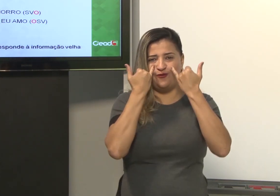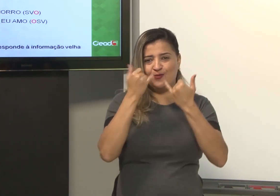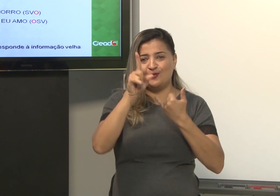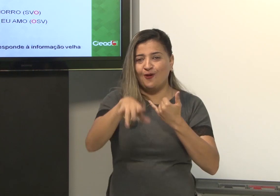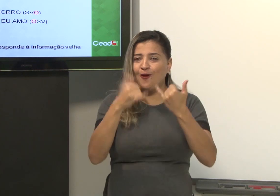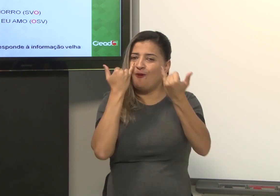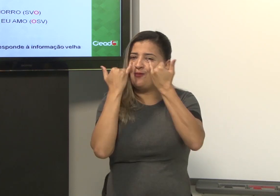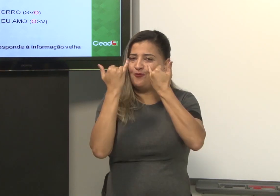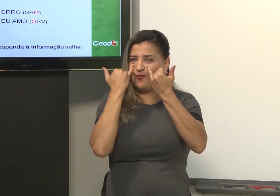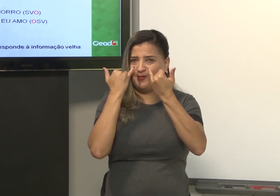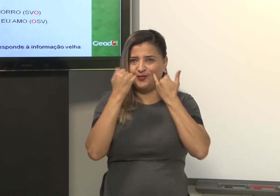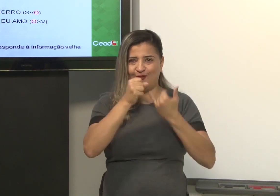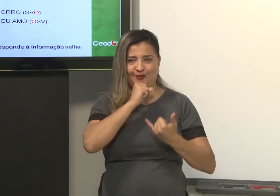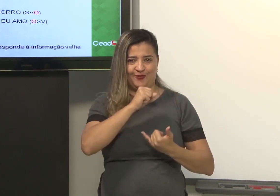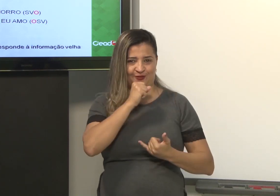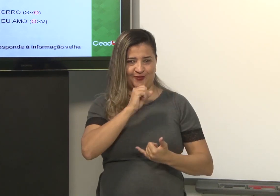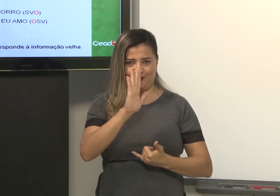informação antiga, que já existia.